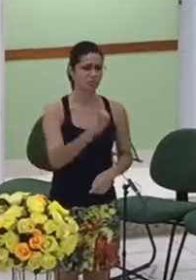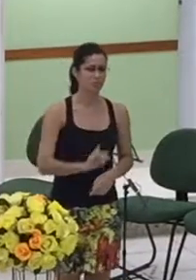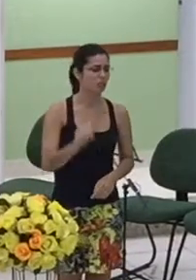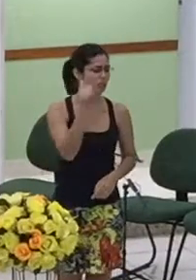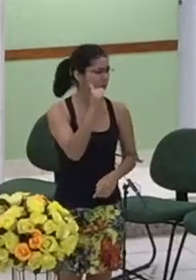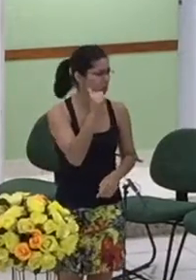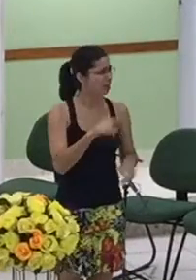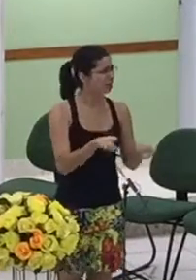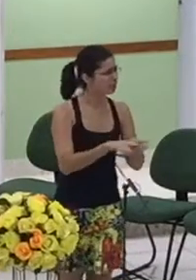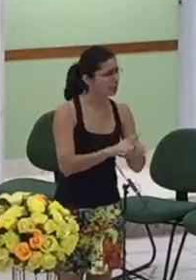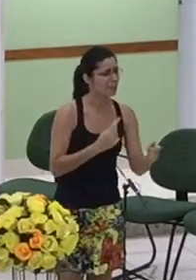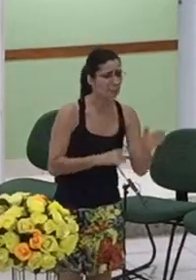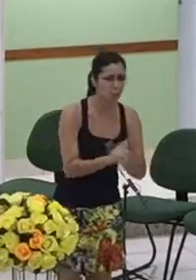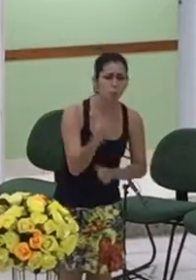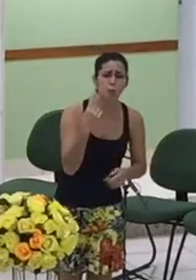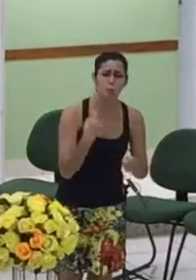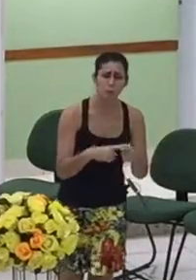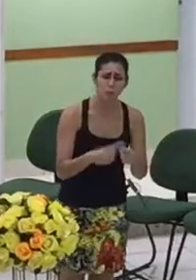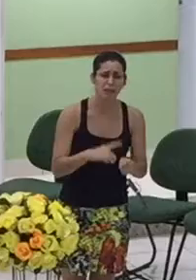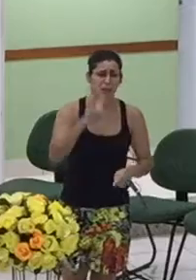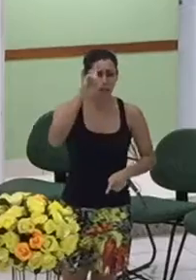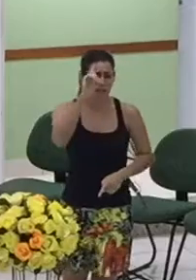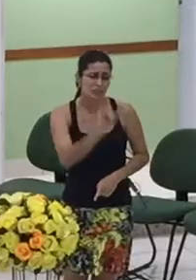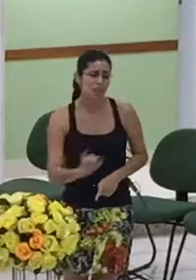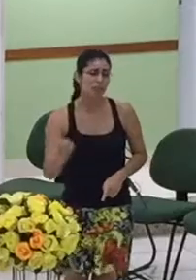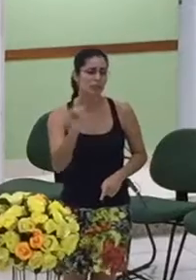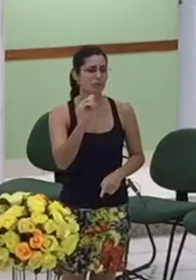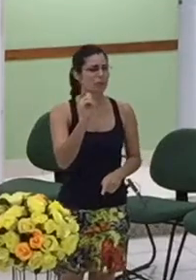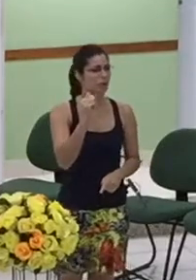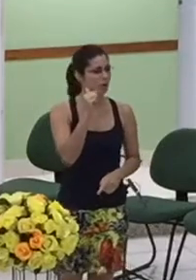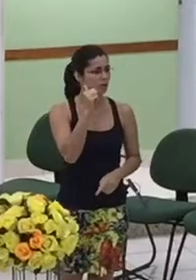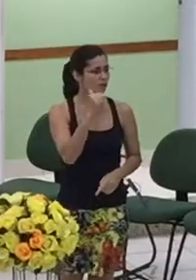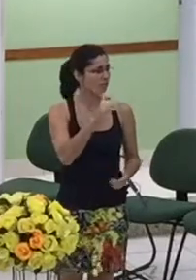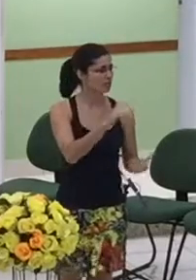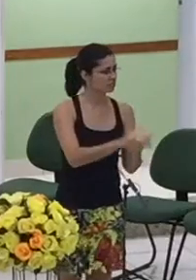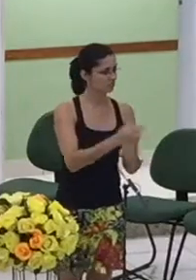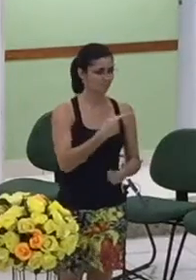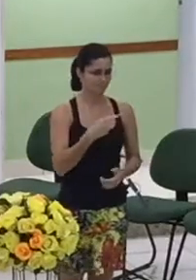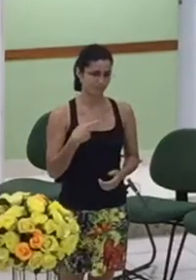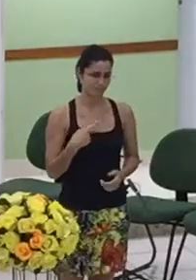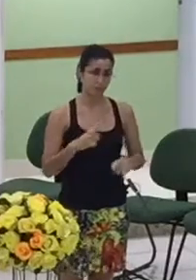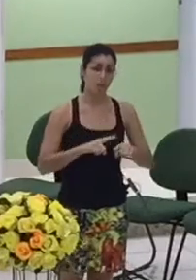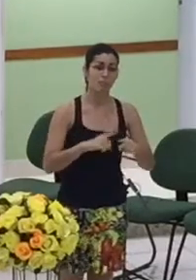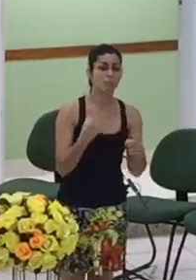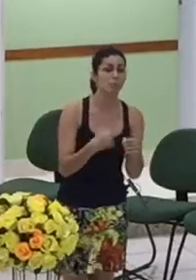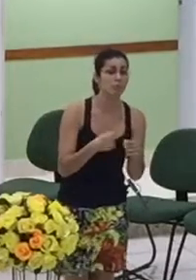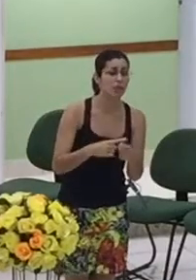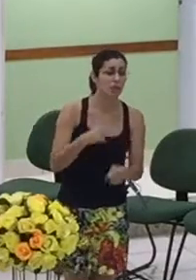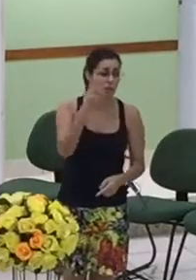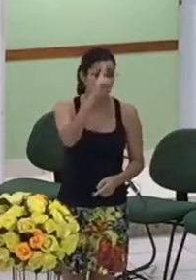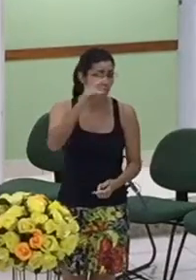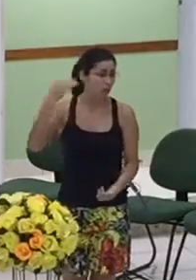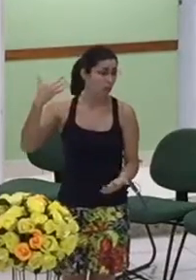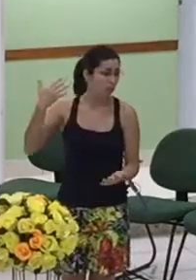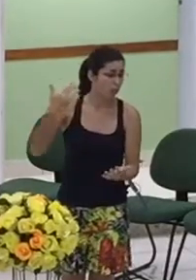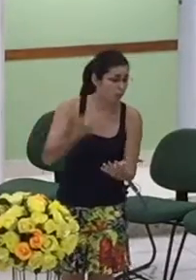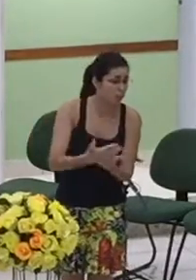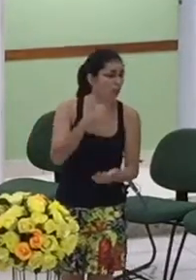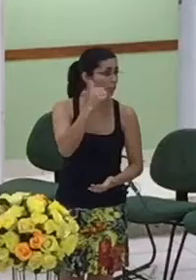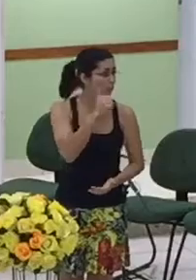precisamos um dia internacional da mulher simplesmente porque ao longo da história as mulheres sempre foram tratadas